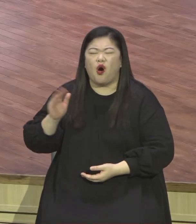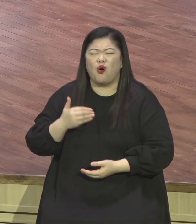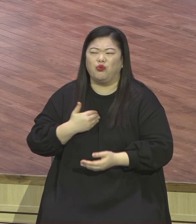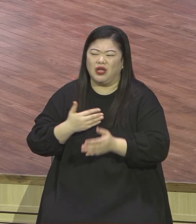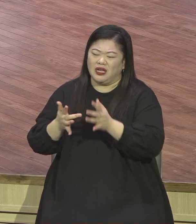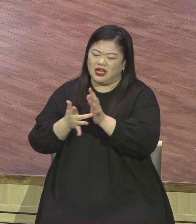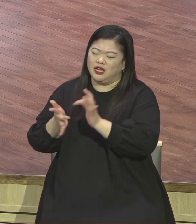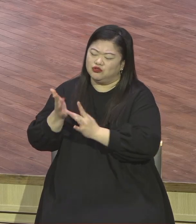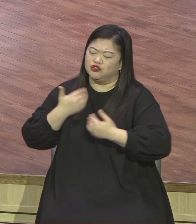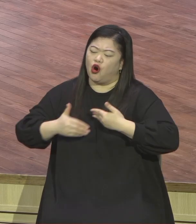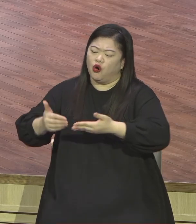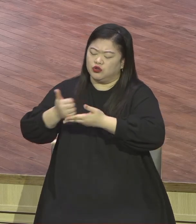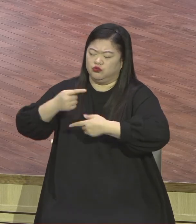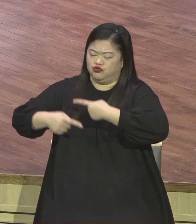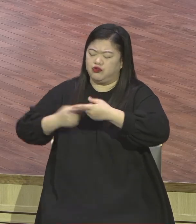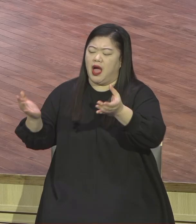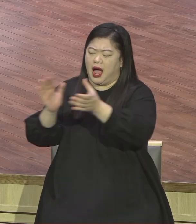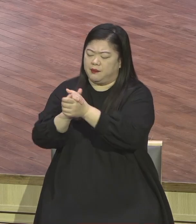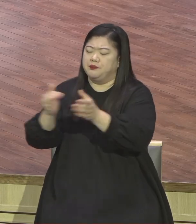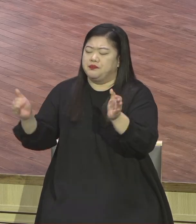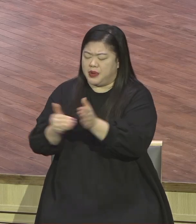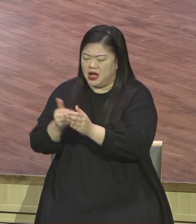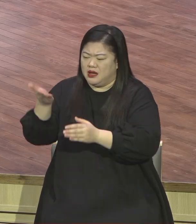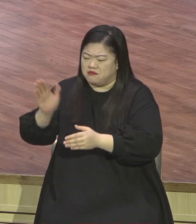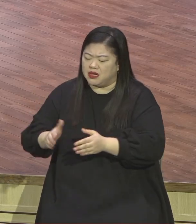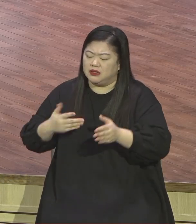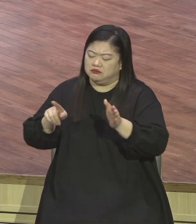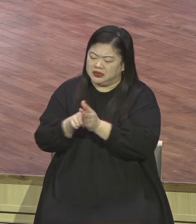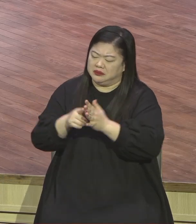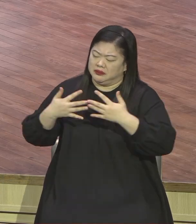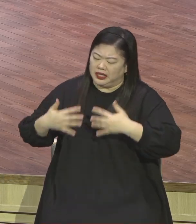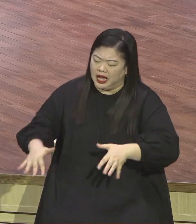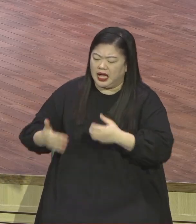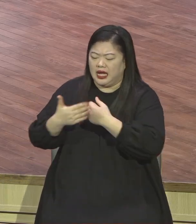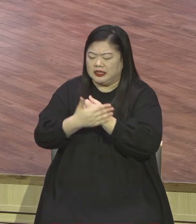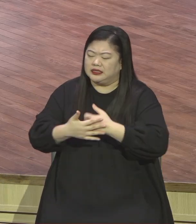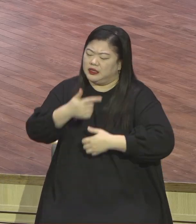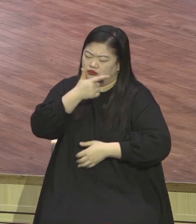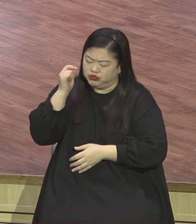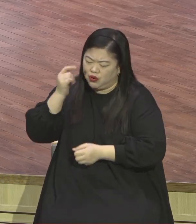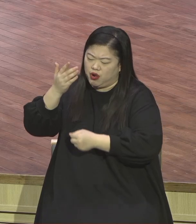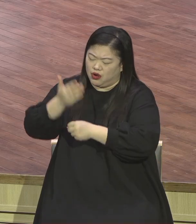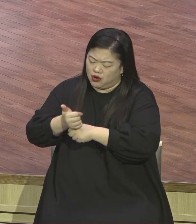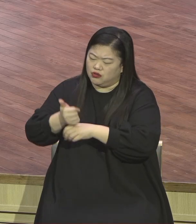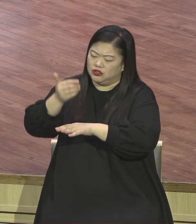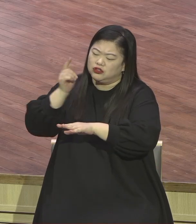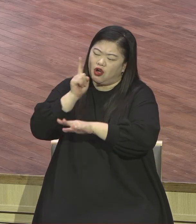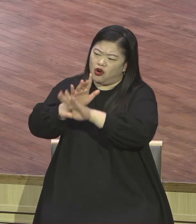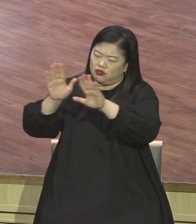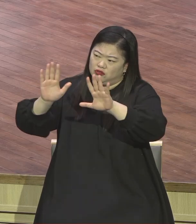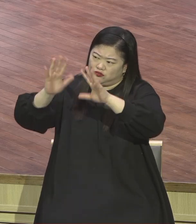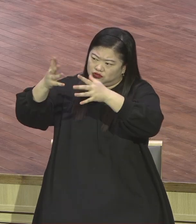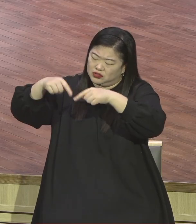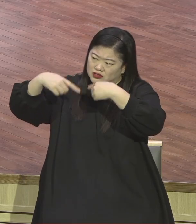약한 기도를 안 해서 내가 이렇게 은혜를 못 받아서 내가 천당 가겠나 아닙니다 예수 믿으면 구원받아요